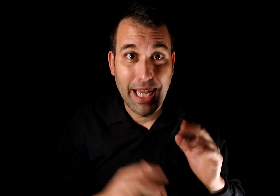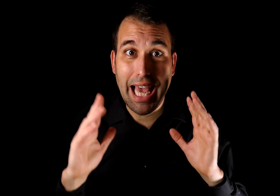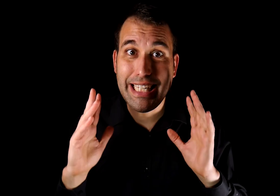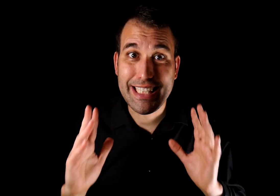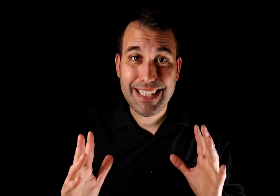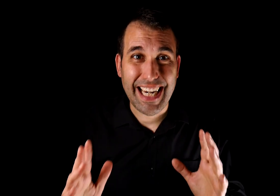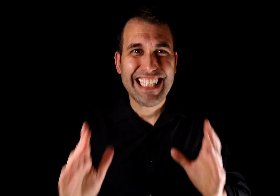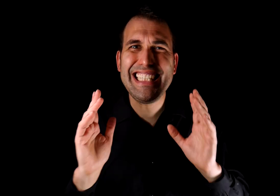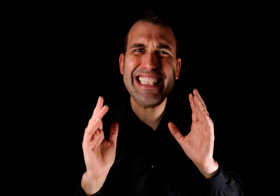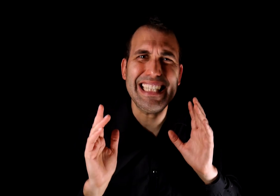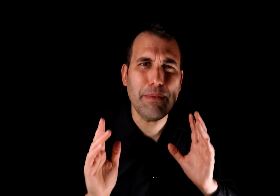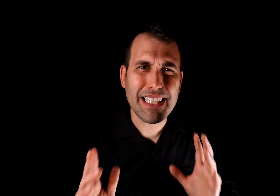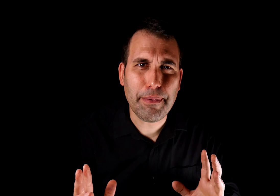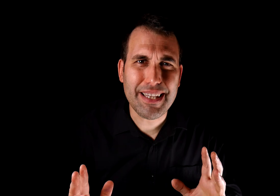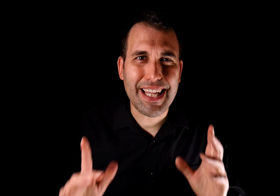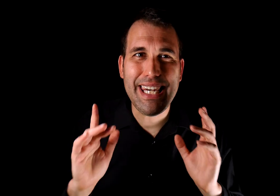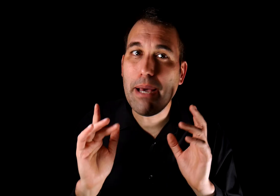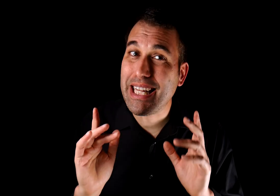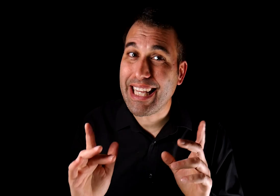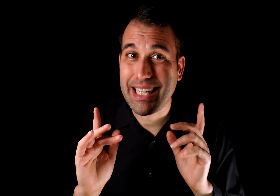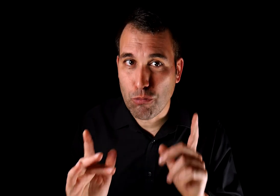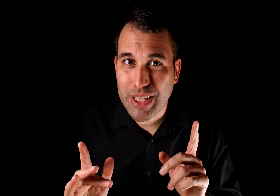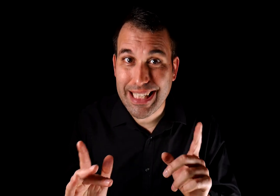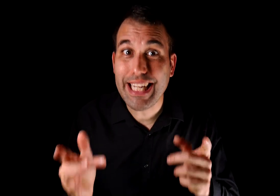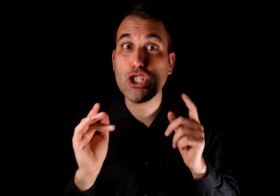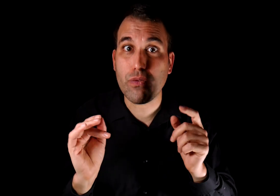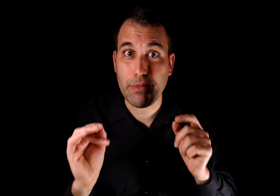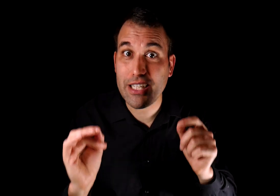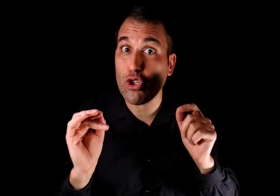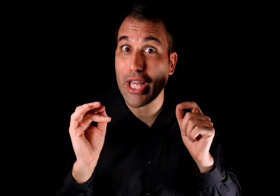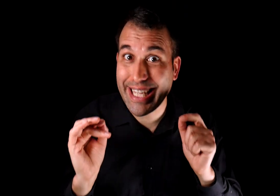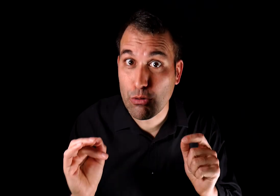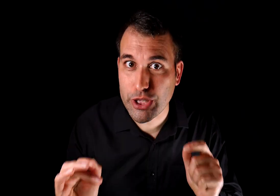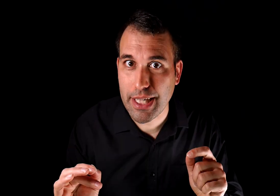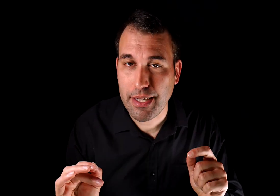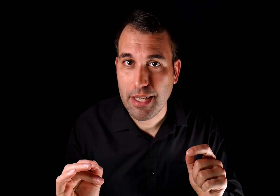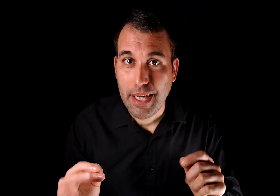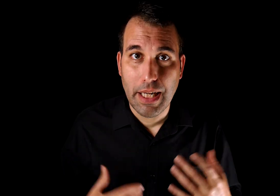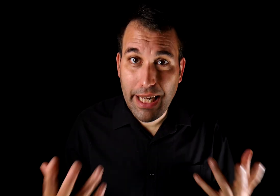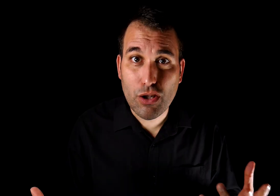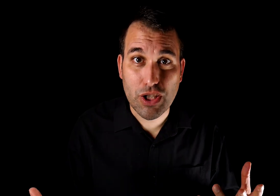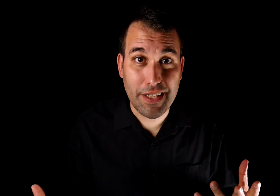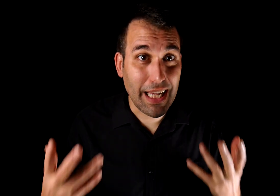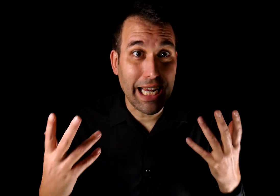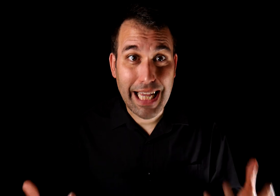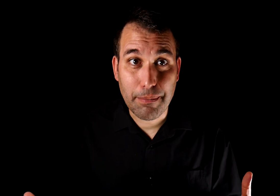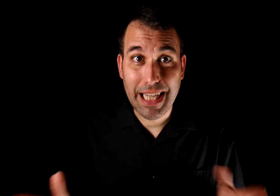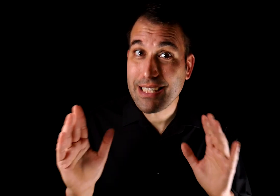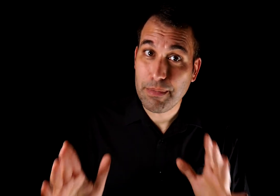al insistir sistemáticamente en la maldad que muestra y el sufrimiento que causa. Lejos de incitar a la calma, este